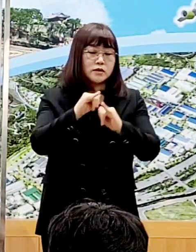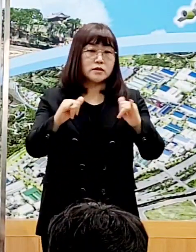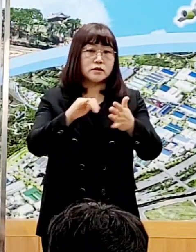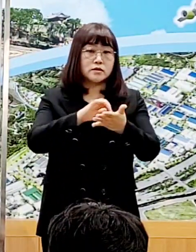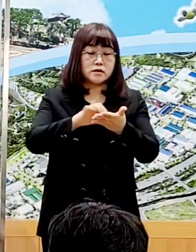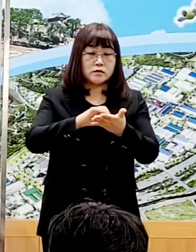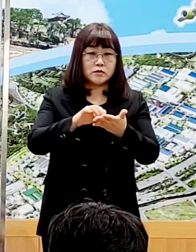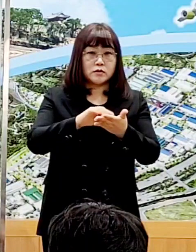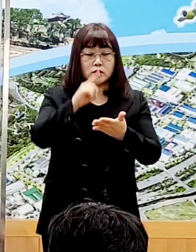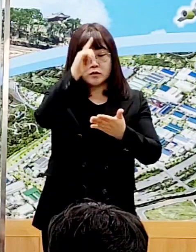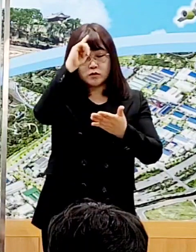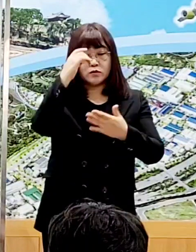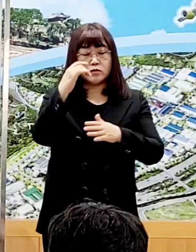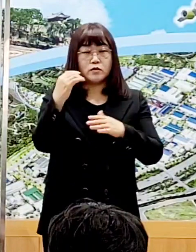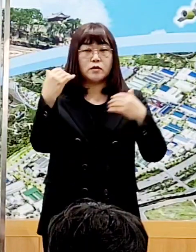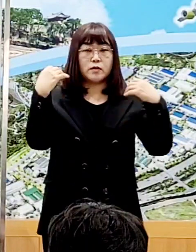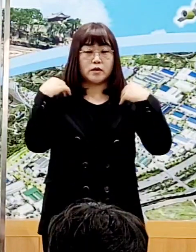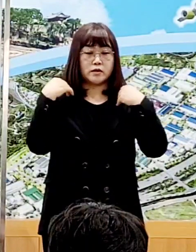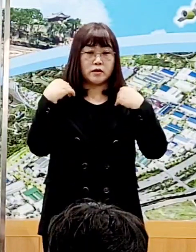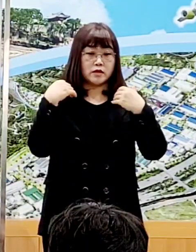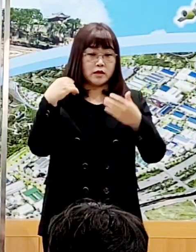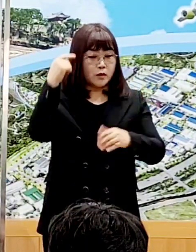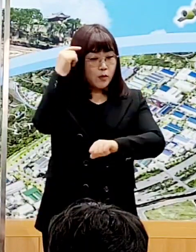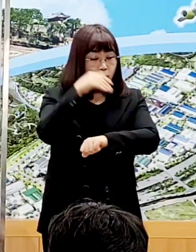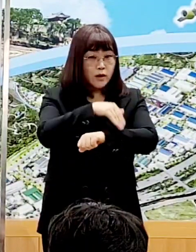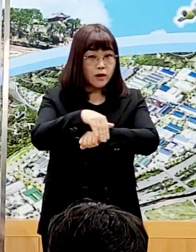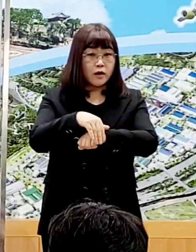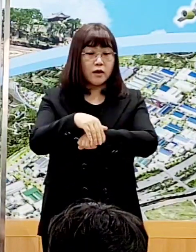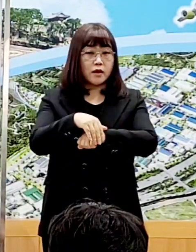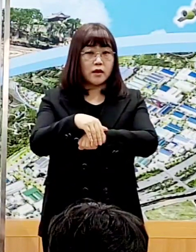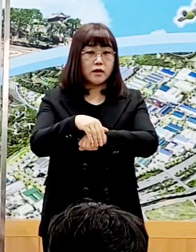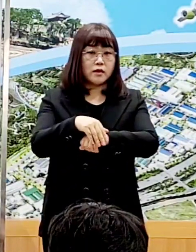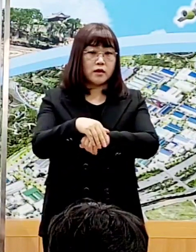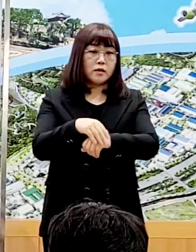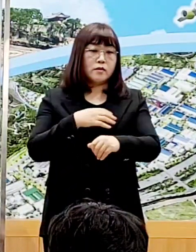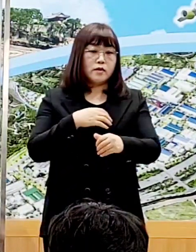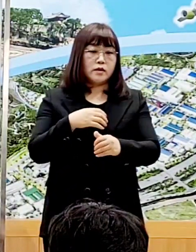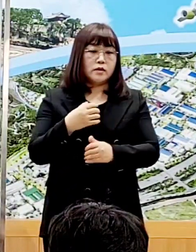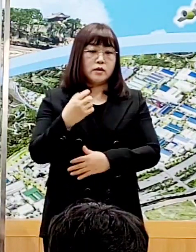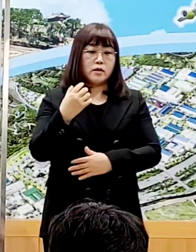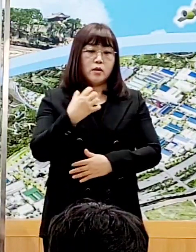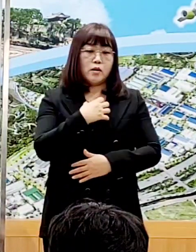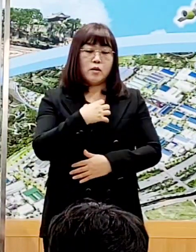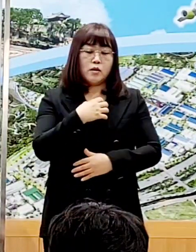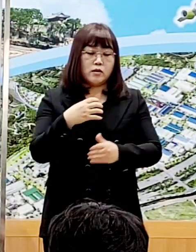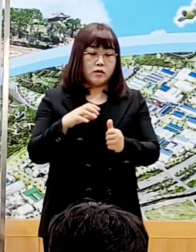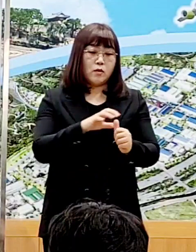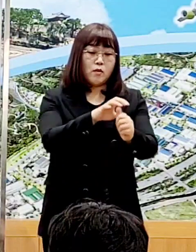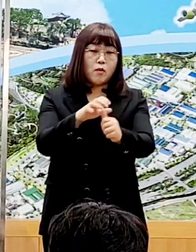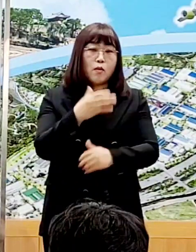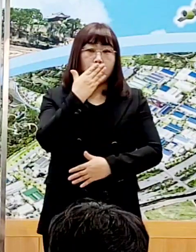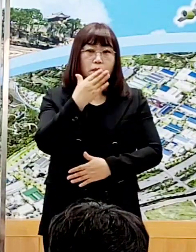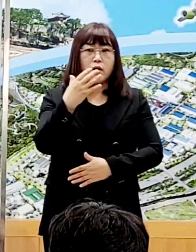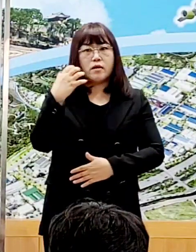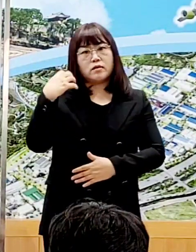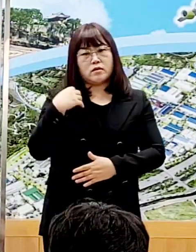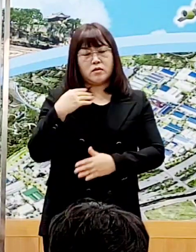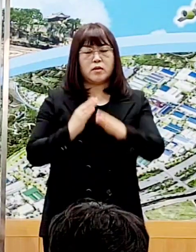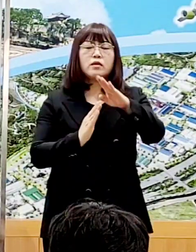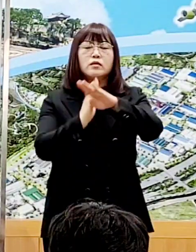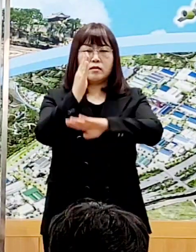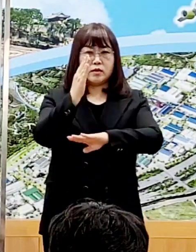중앙방역당국에서 설정한 감당 가능 확진자 기준을 이미 넘어섰으며 특히